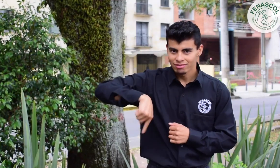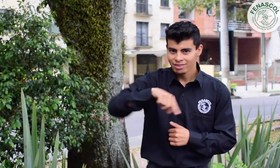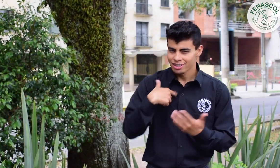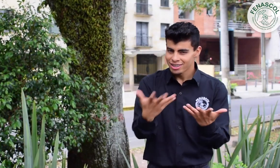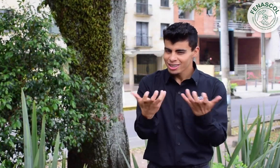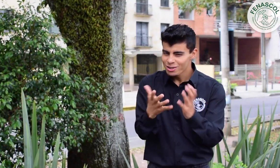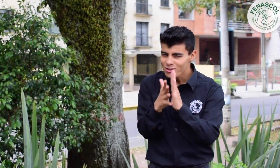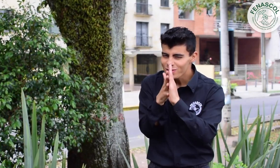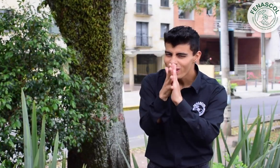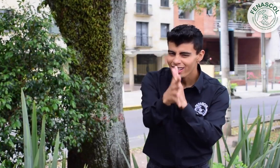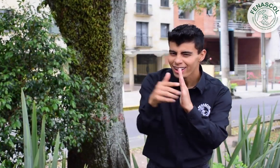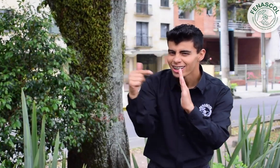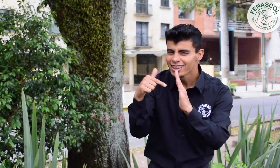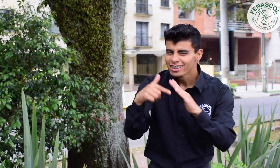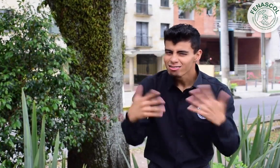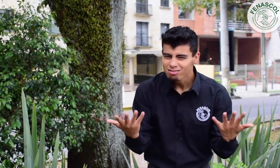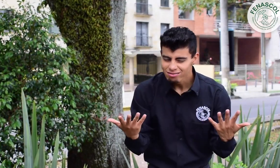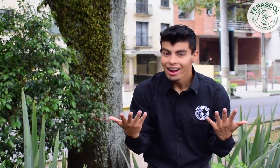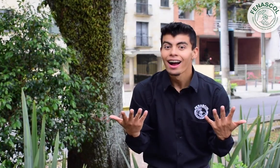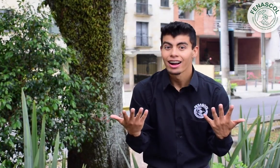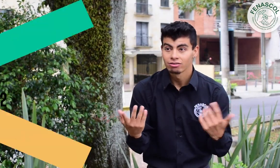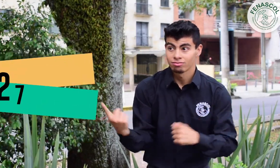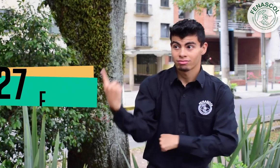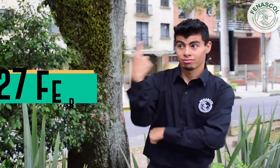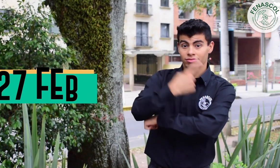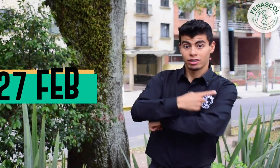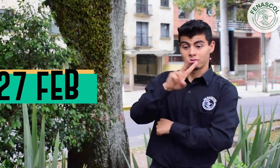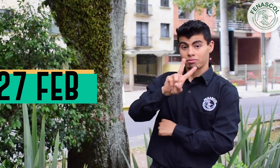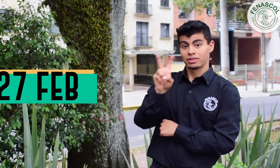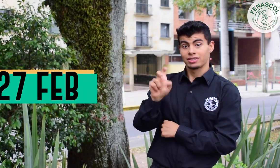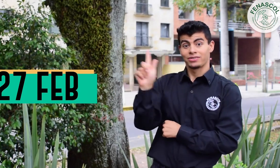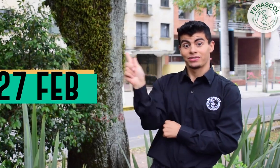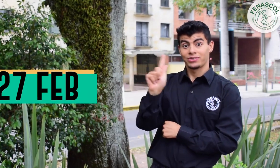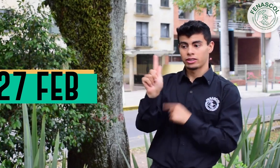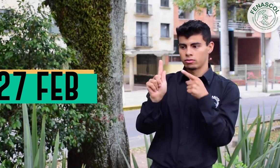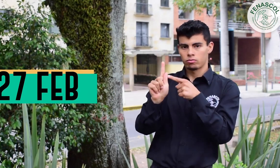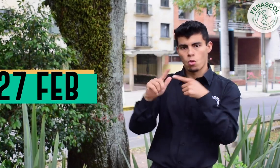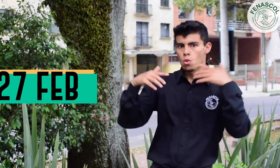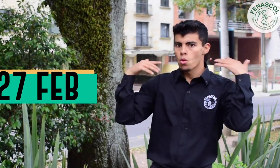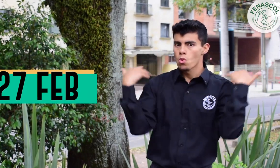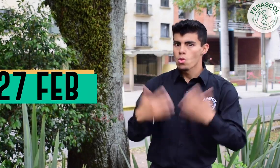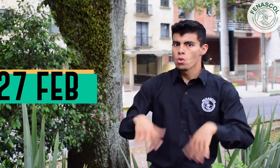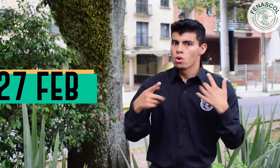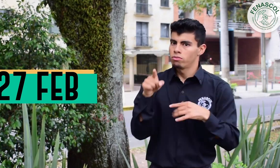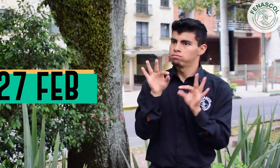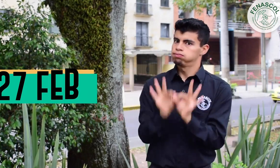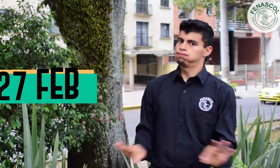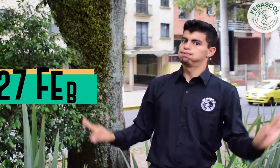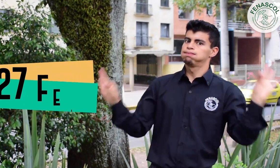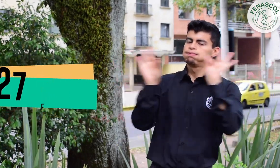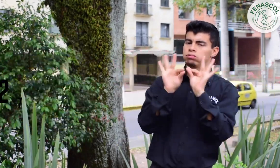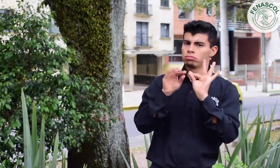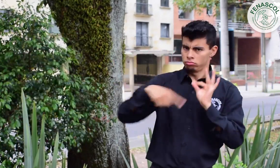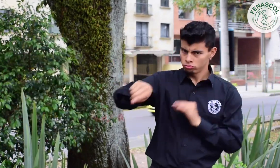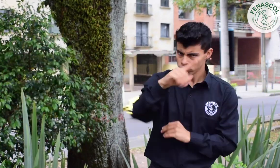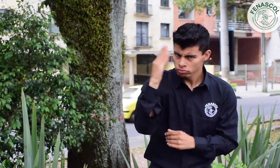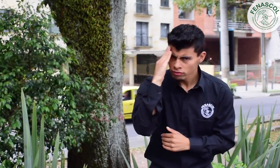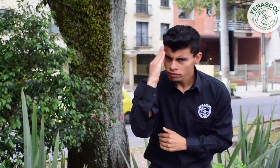Quiero contarles algo relacionado al 27 de febrero. Es una fecha muy importante, pero